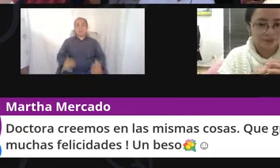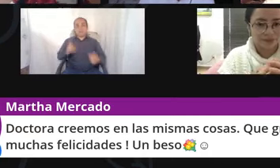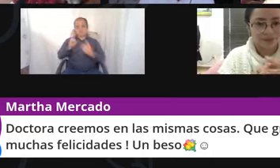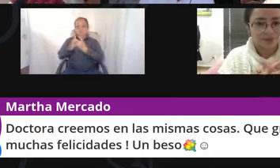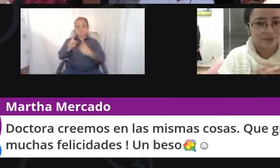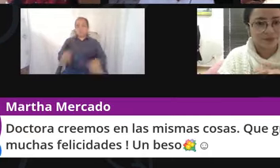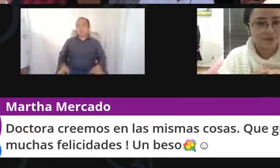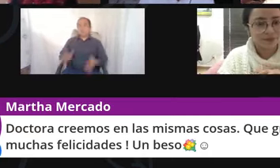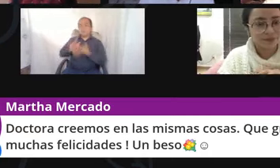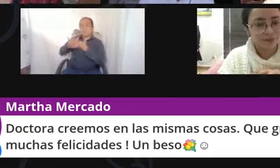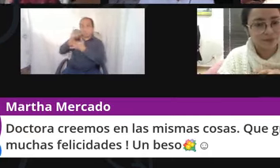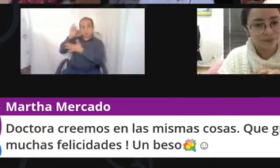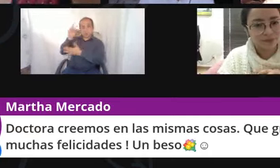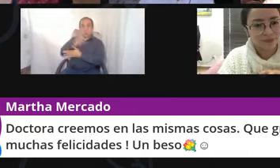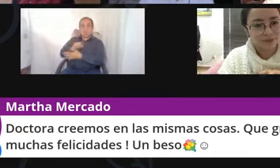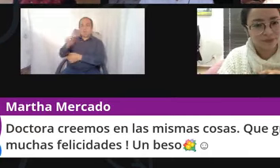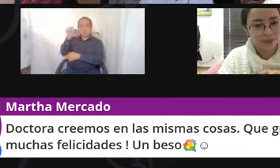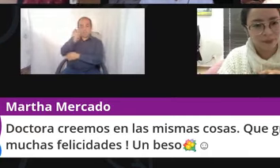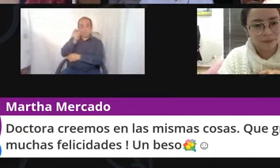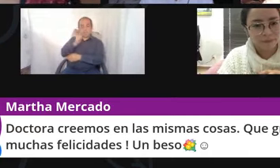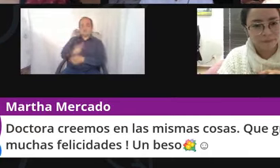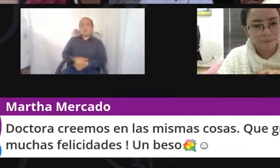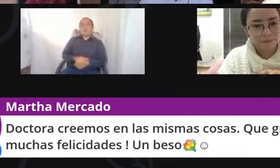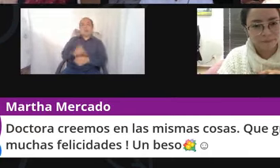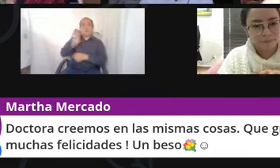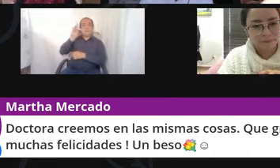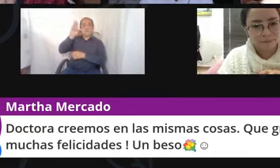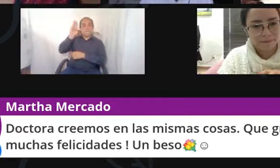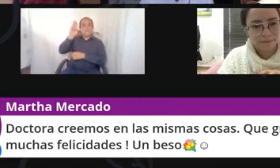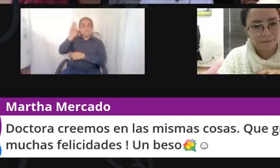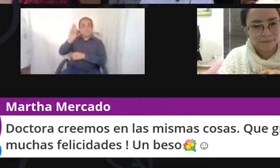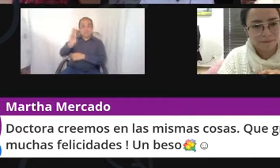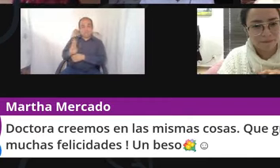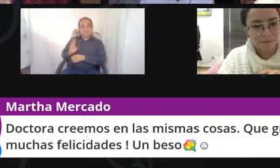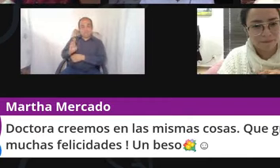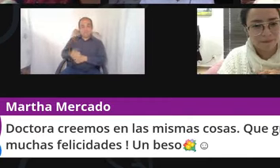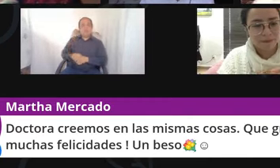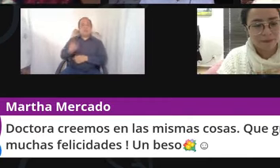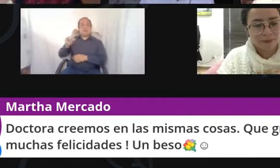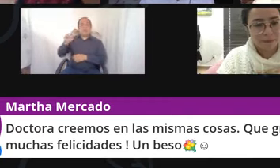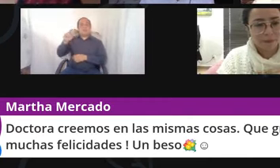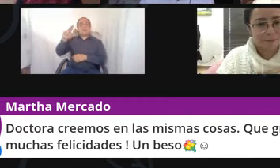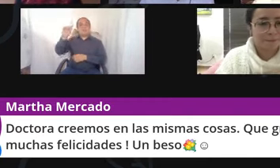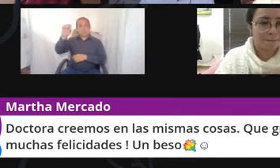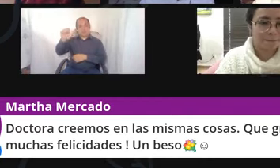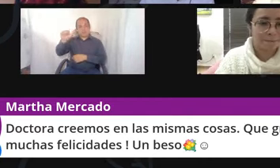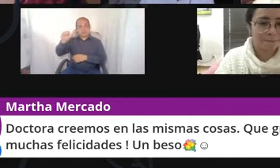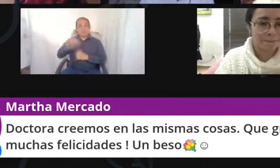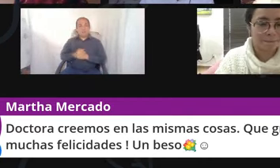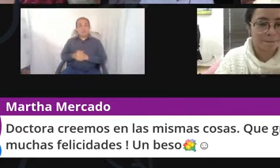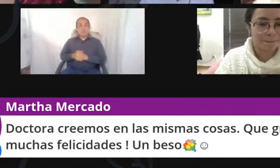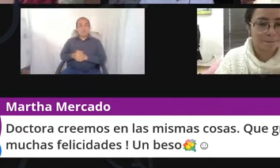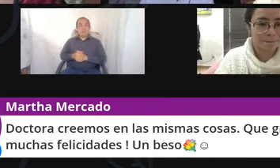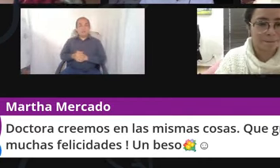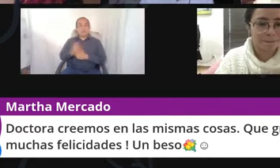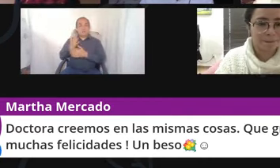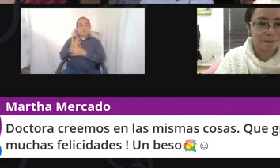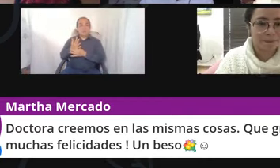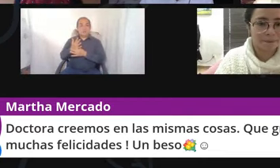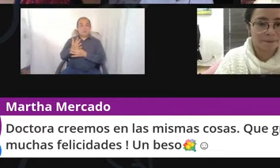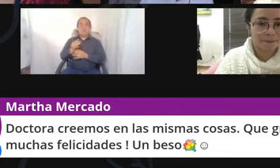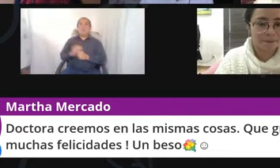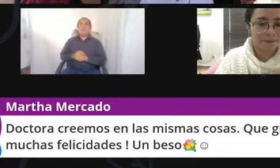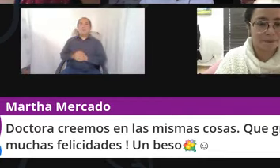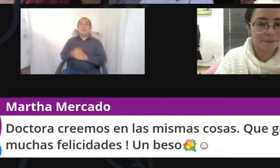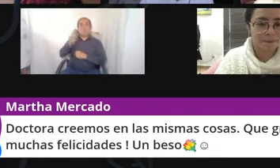doctora y mira como siempre como cada miércoles la magistrada Marta decía Mercado Ramírez le dice lo siguiente doctora creemos en